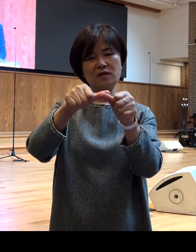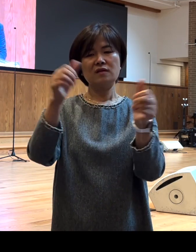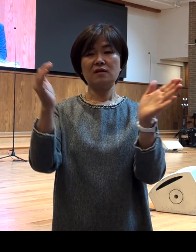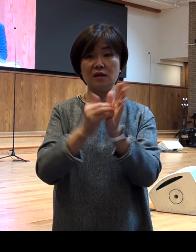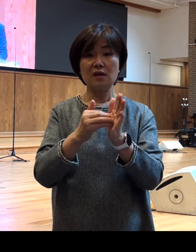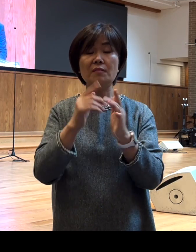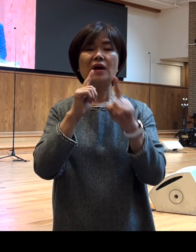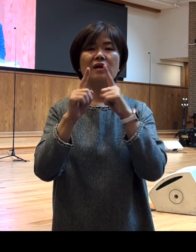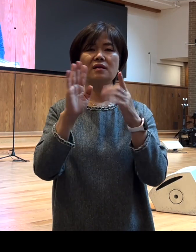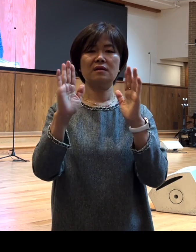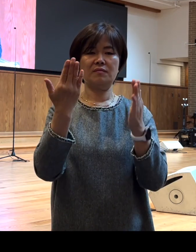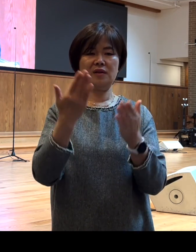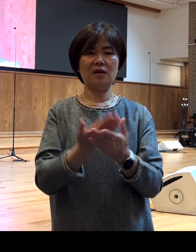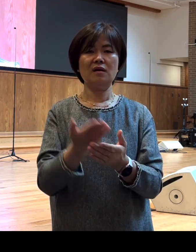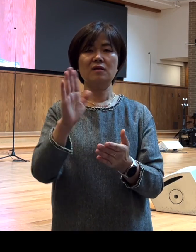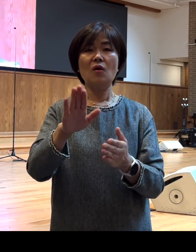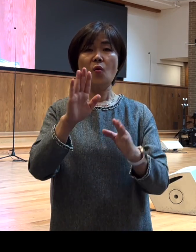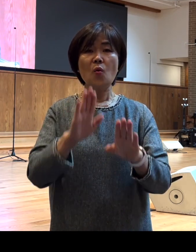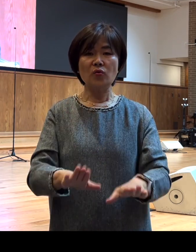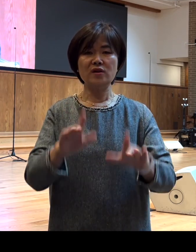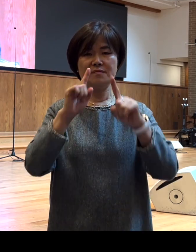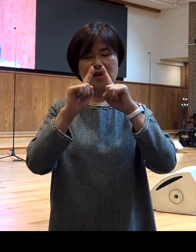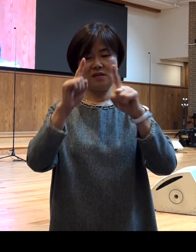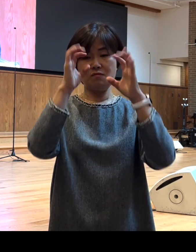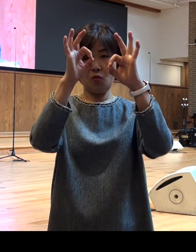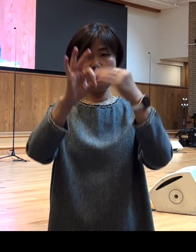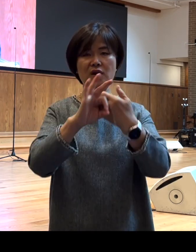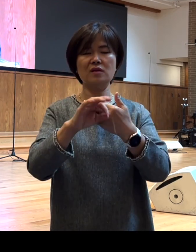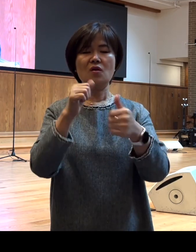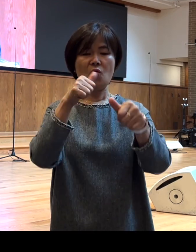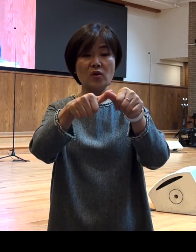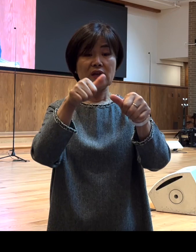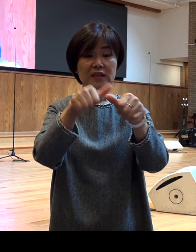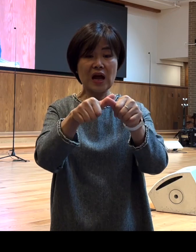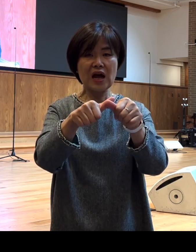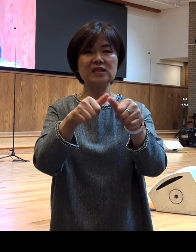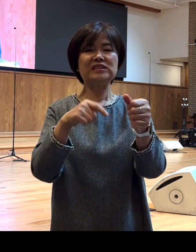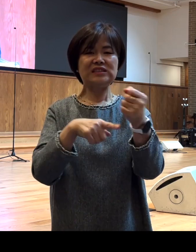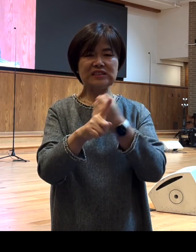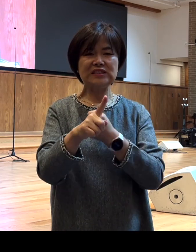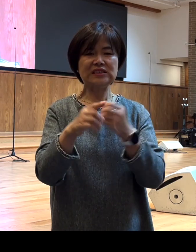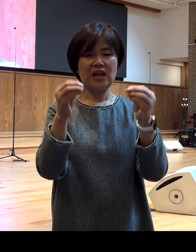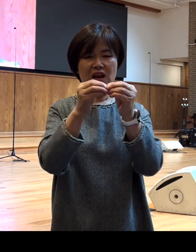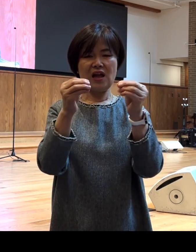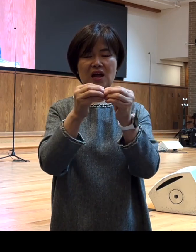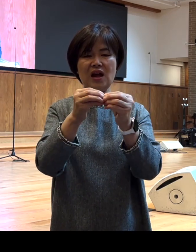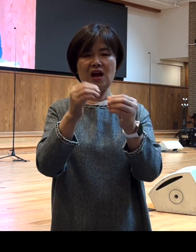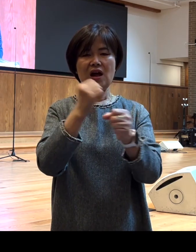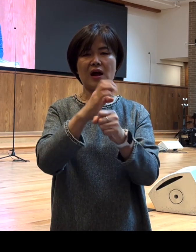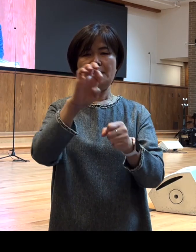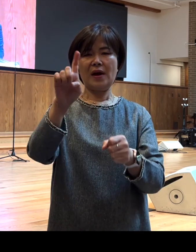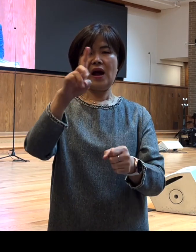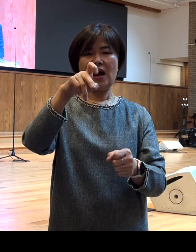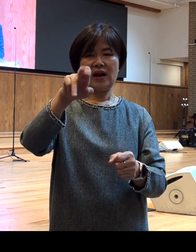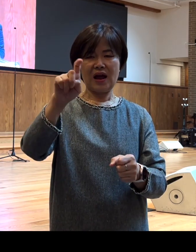그런데 오늘 본문에 보면 권하다 라고 하는 단어가 헬라우로는 파라칼레오라고 하는